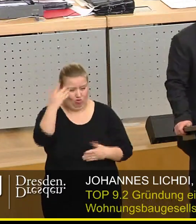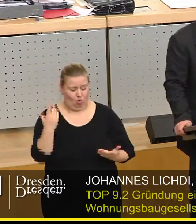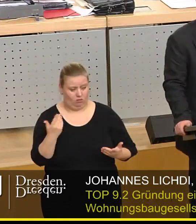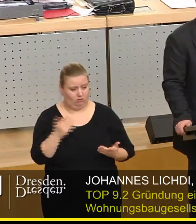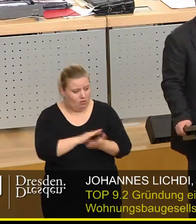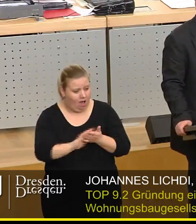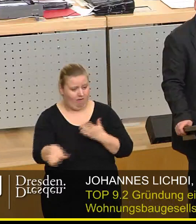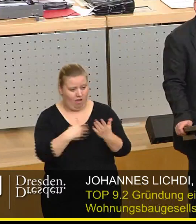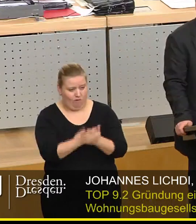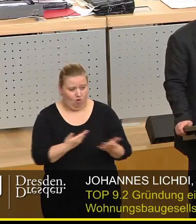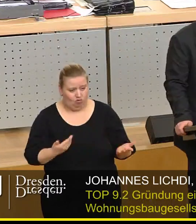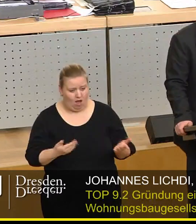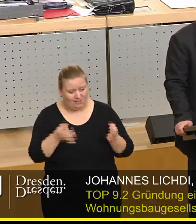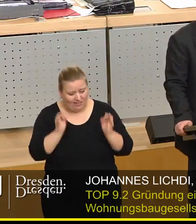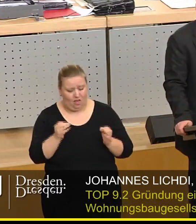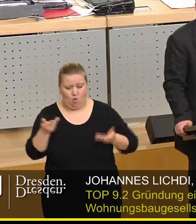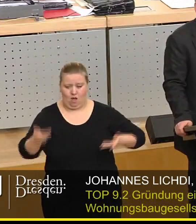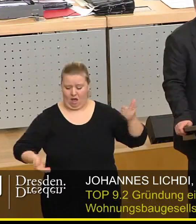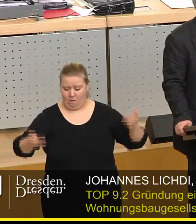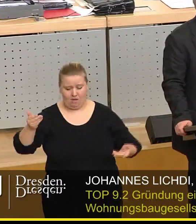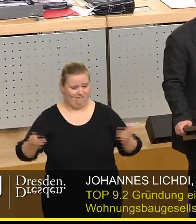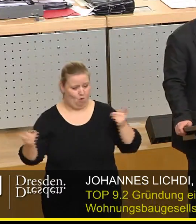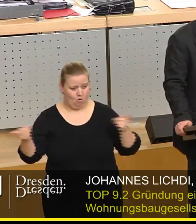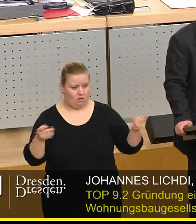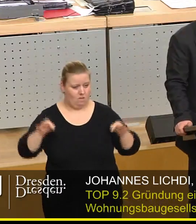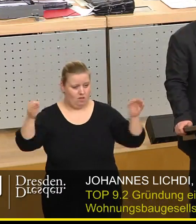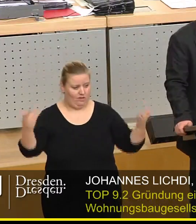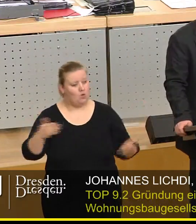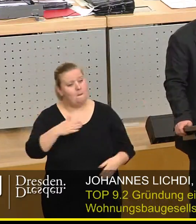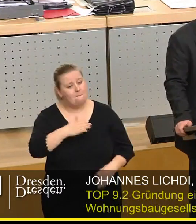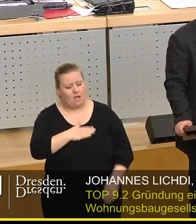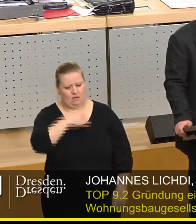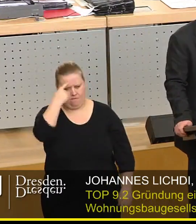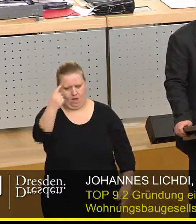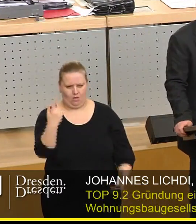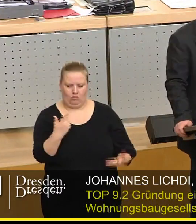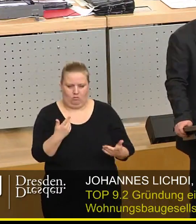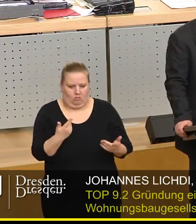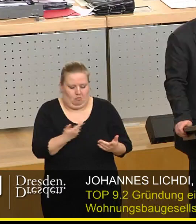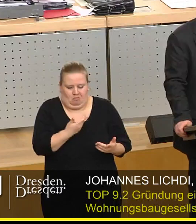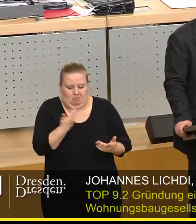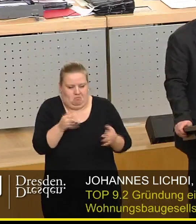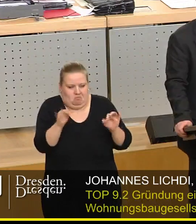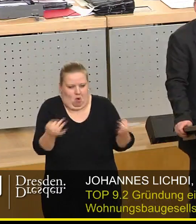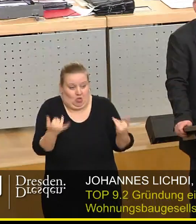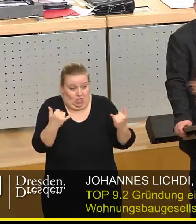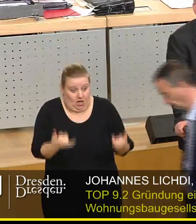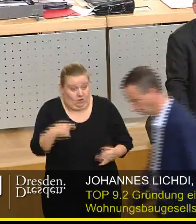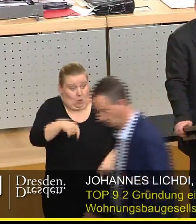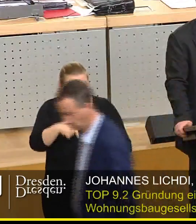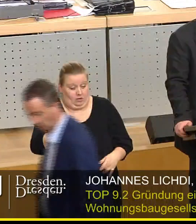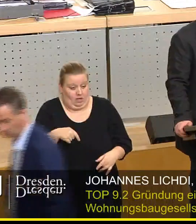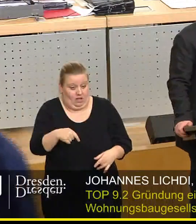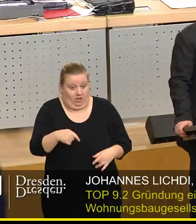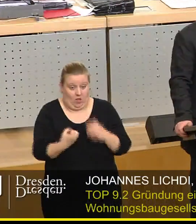einen pragmatischen Vorschlag, wir machen einen genau abgewogenen Vorschlag. Und aus meiner Sicht besteht überhaupt keine Veranlassung, jetzt heute die